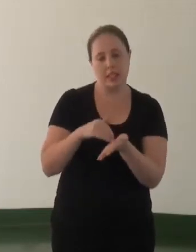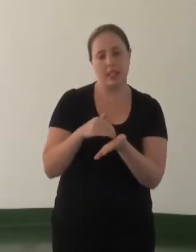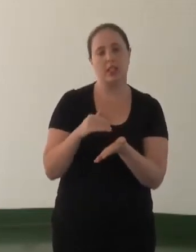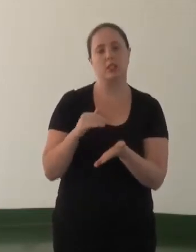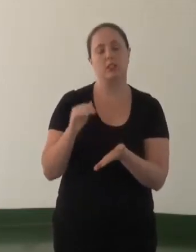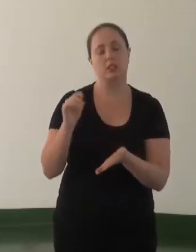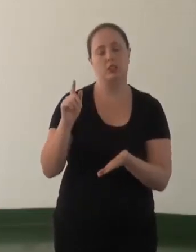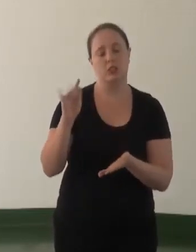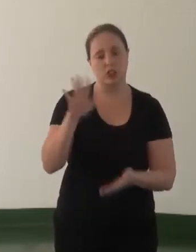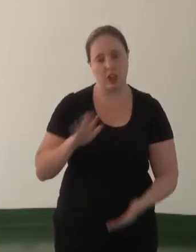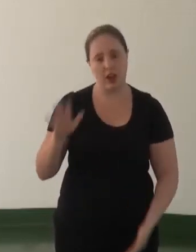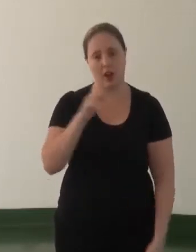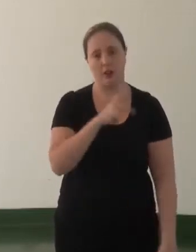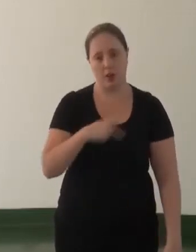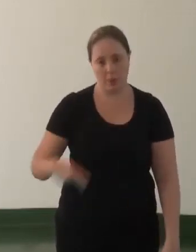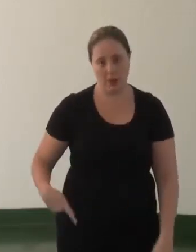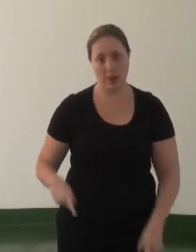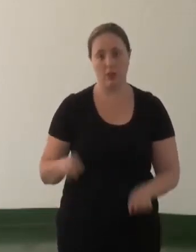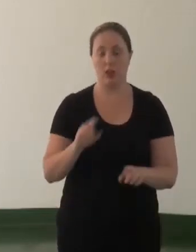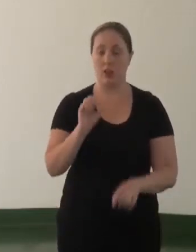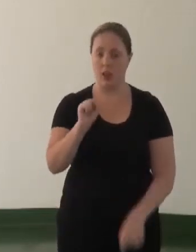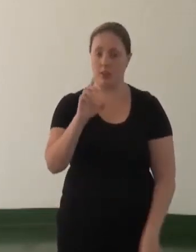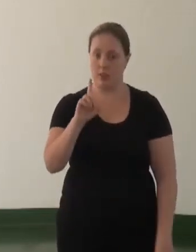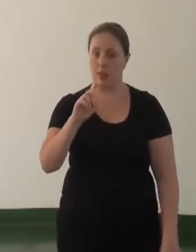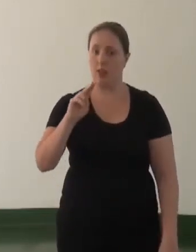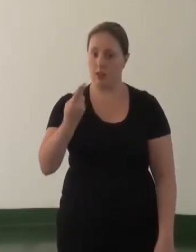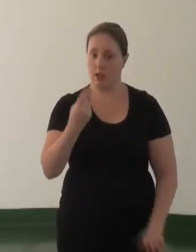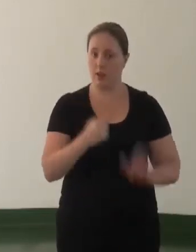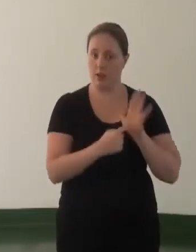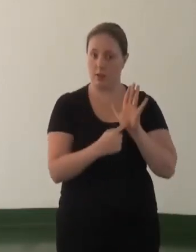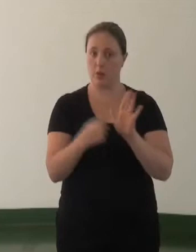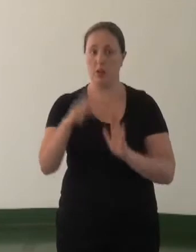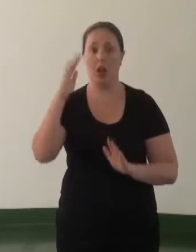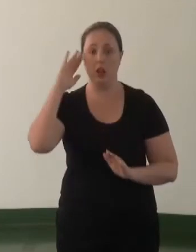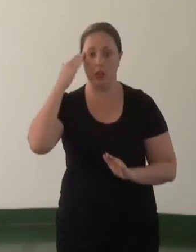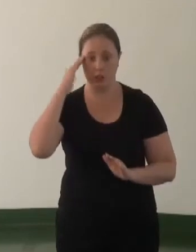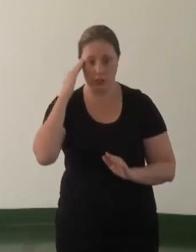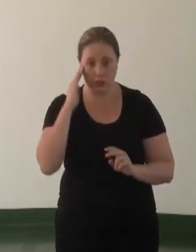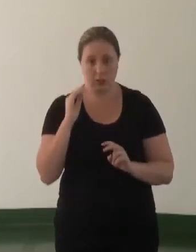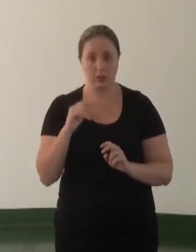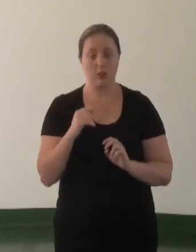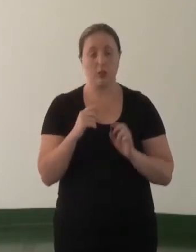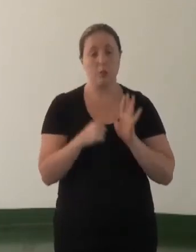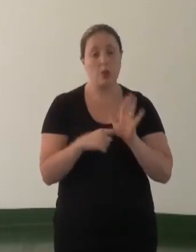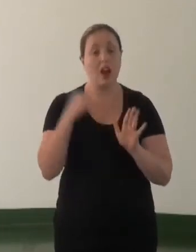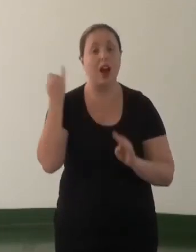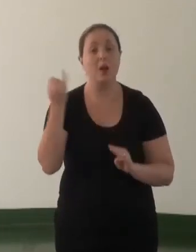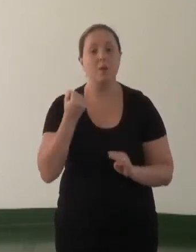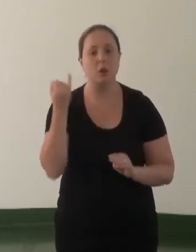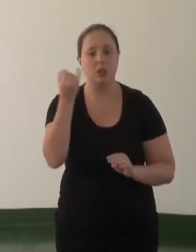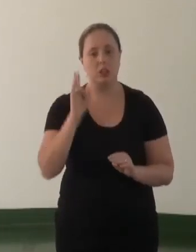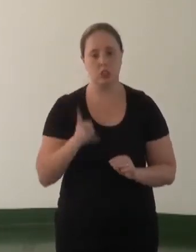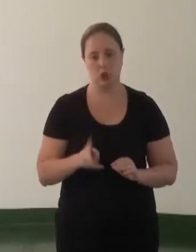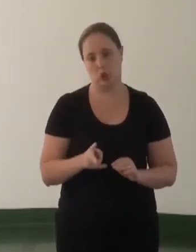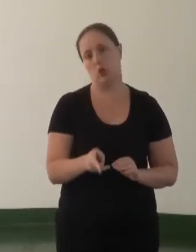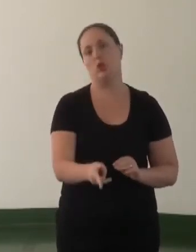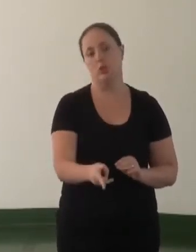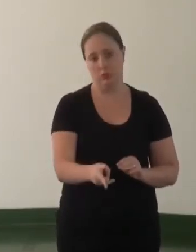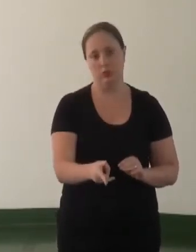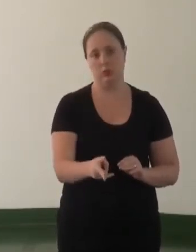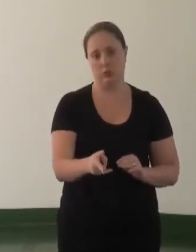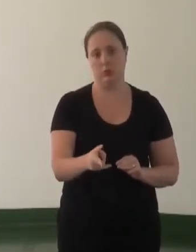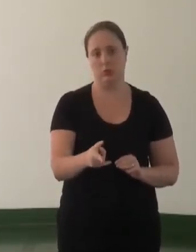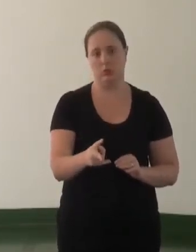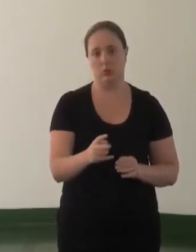Presidência e à Secretaria de Direitos Humanos o seu entendimento quanto à importância da continuidade de